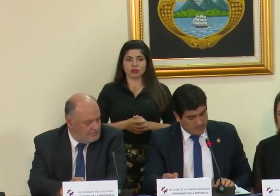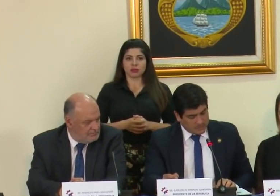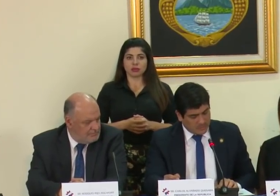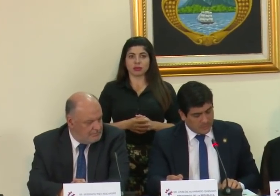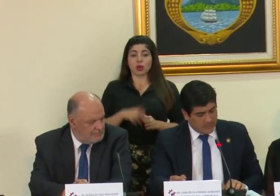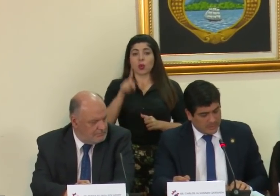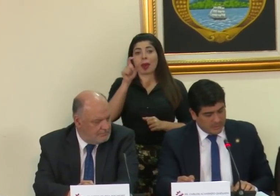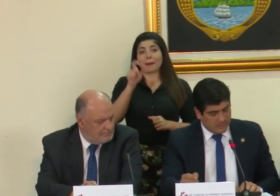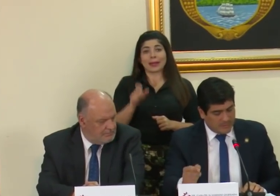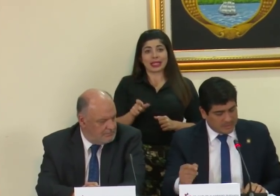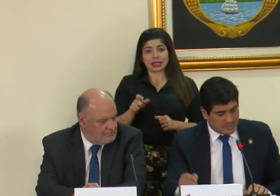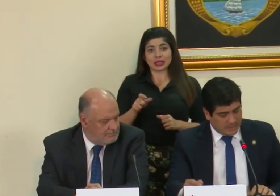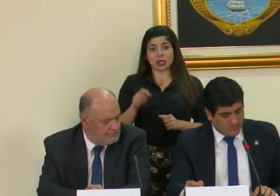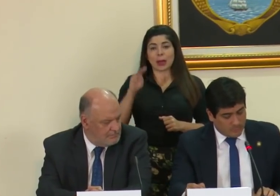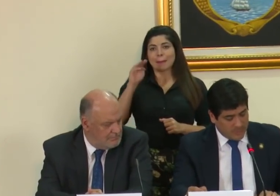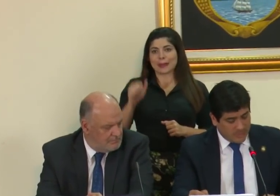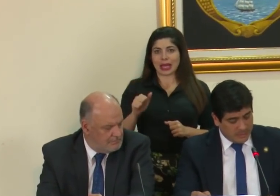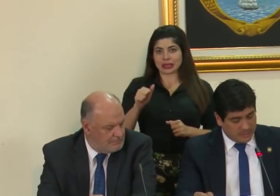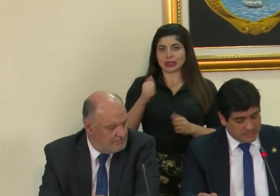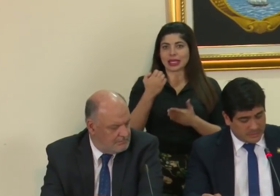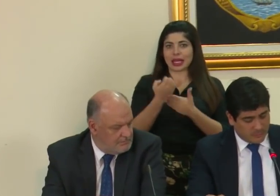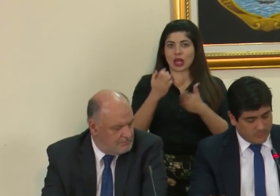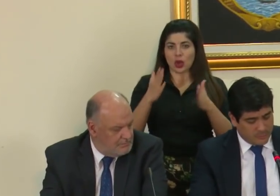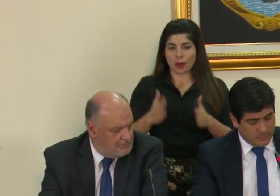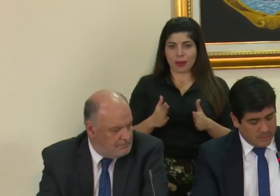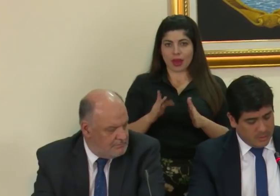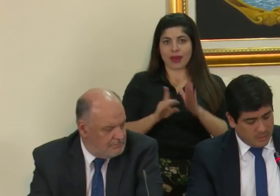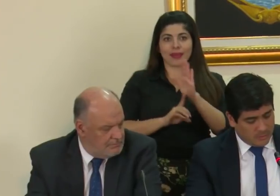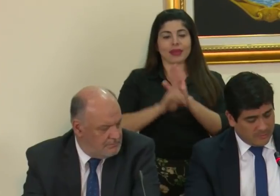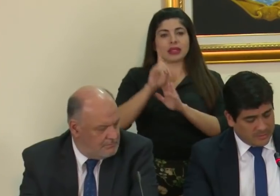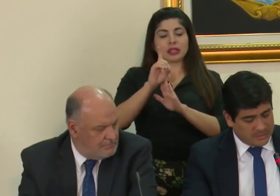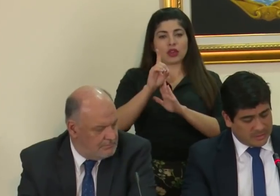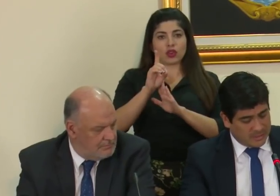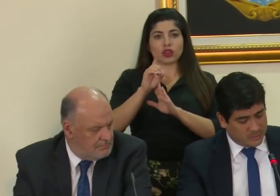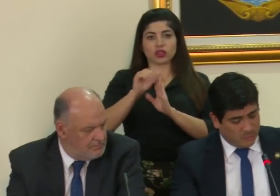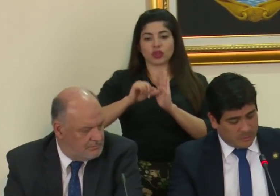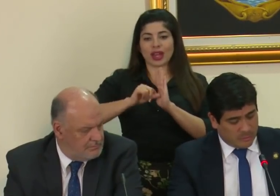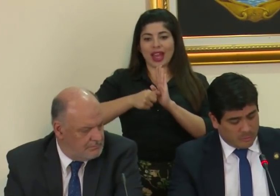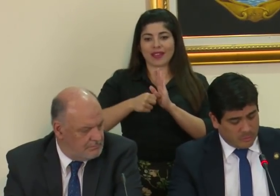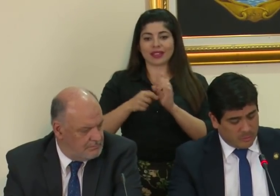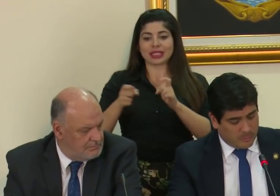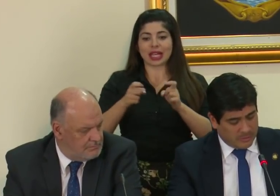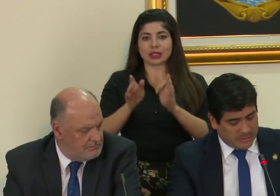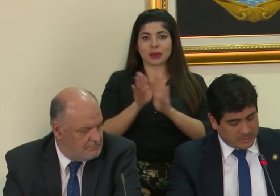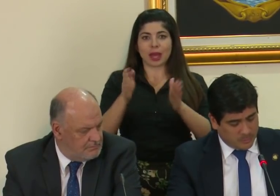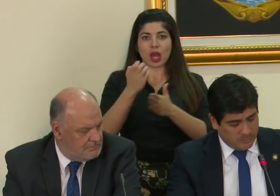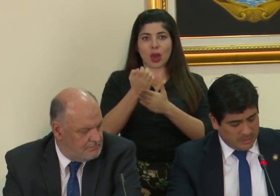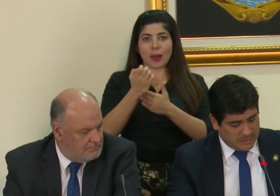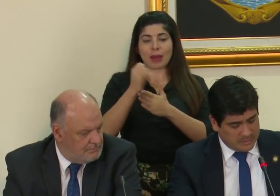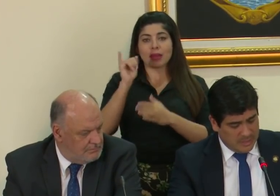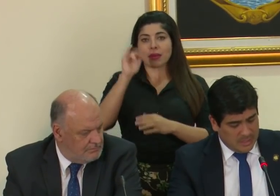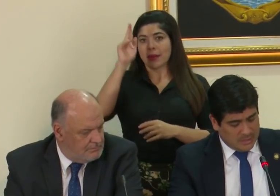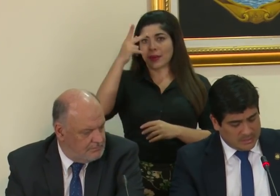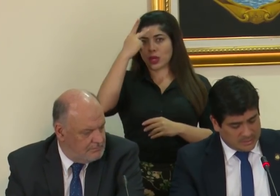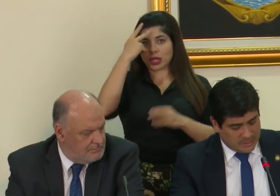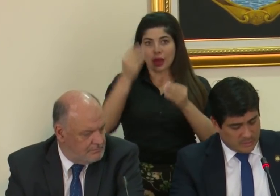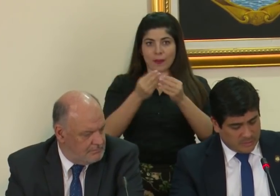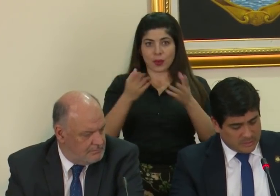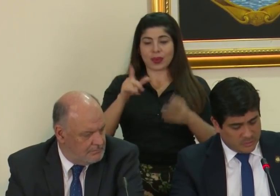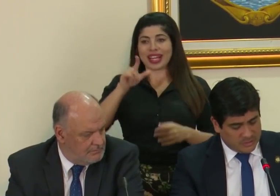una persona con el grado de Máster en Economía, de Desarrollo, con énfasis en Gestión Macroeconómica y Políticas Públicas,